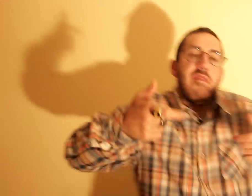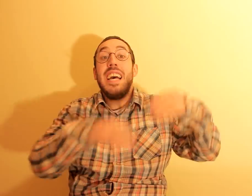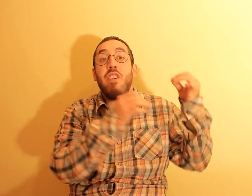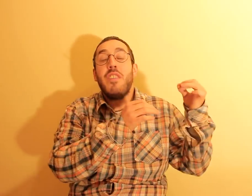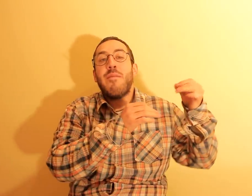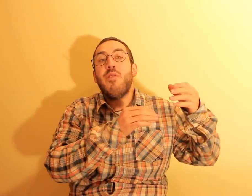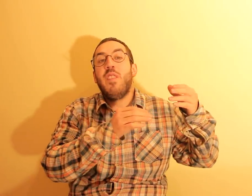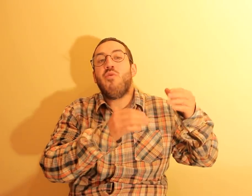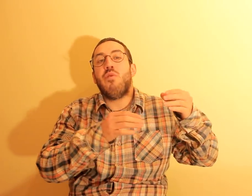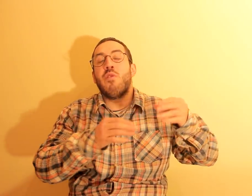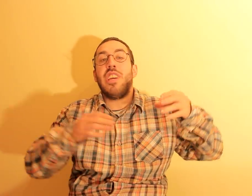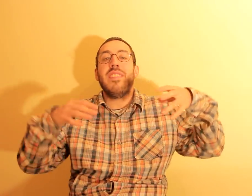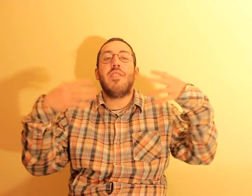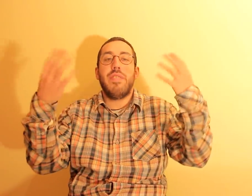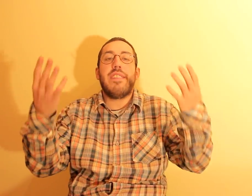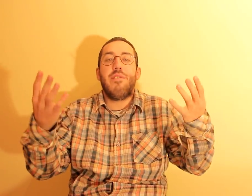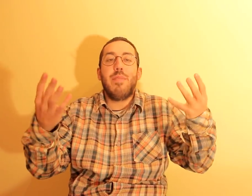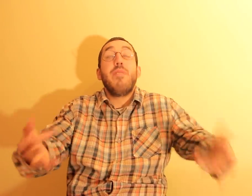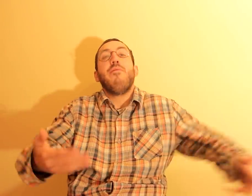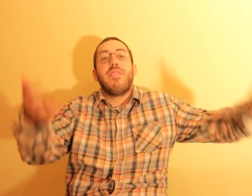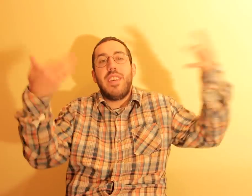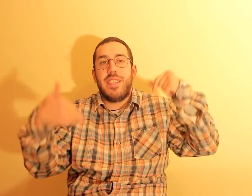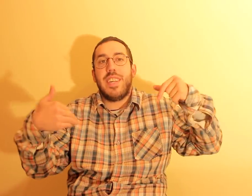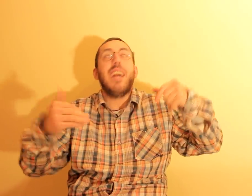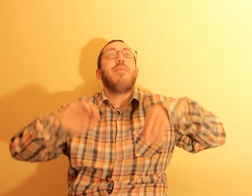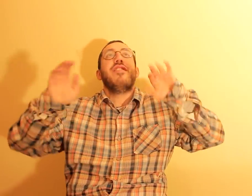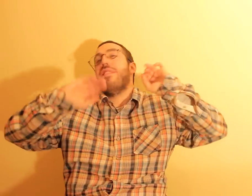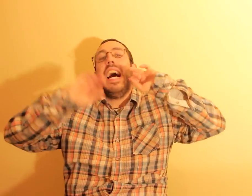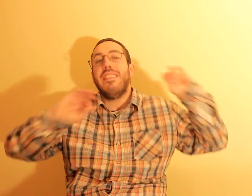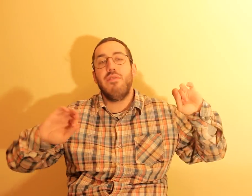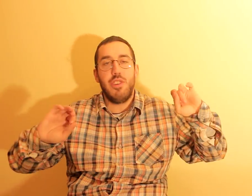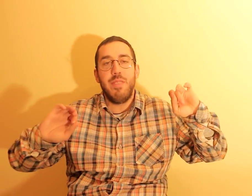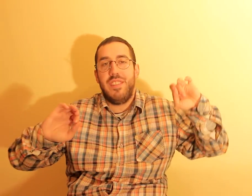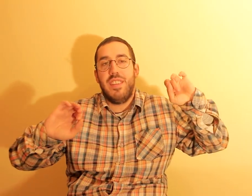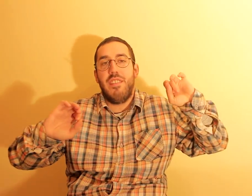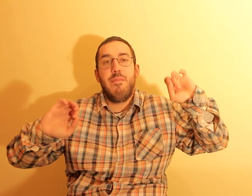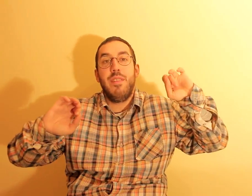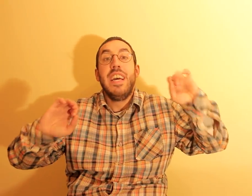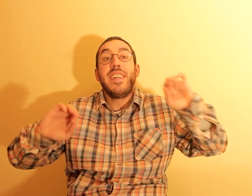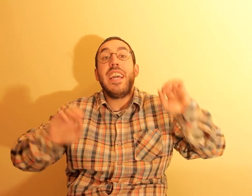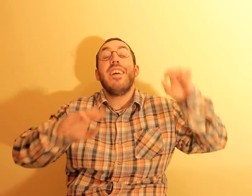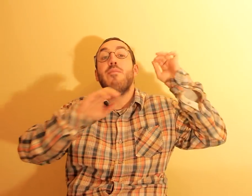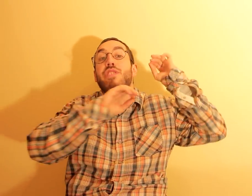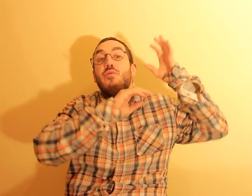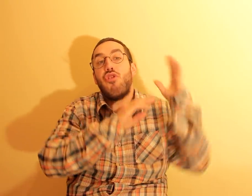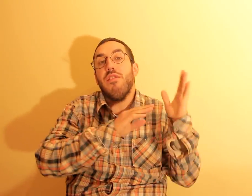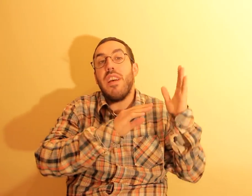Agora vamos ouvir um som que eu já tinha saudades de ouvir e voltei a sacar para este ano de 2019, que é a música do Jota,